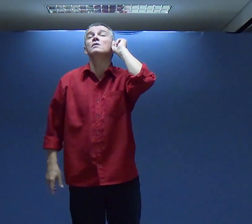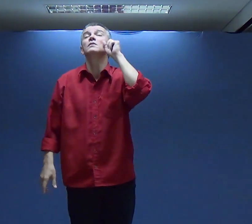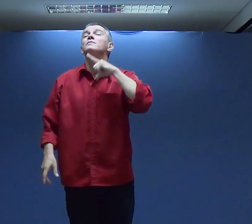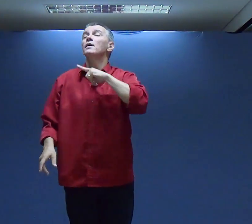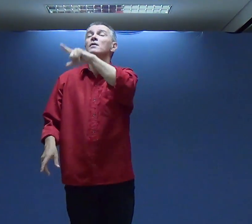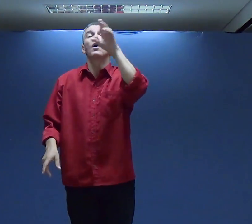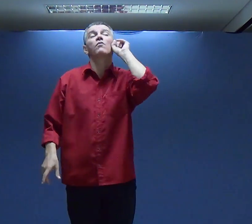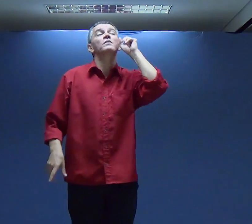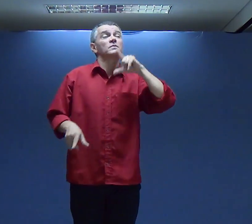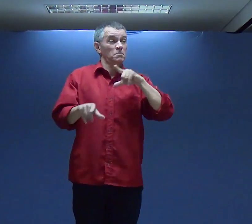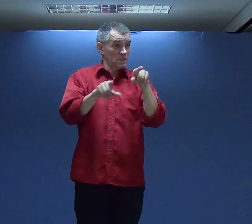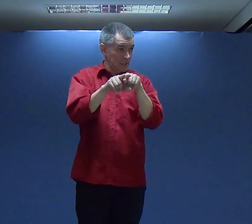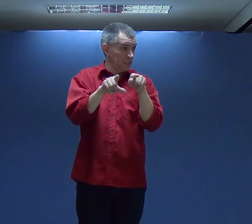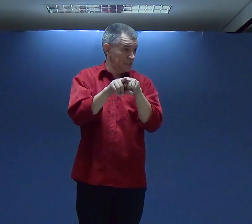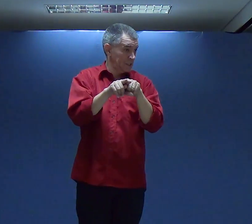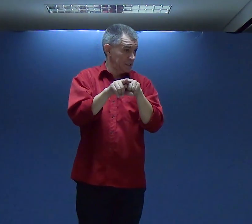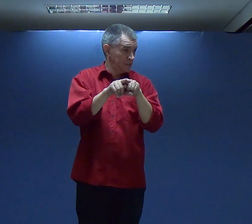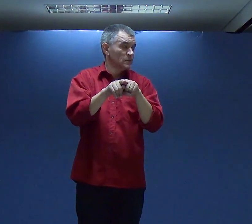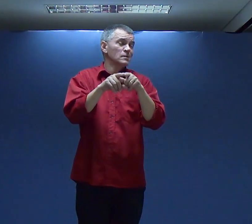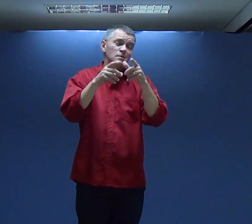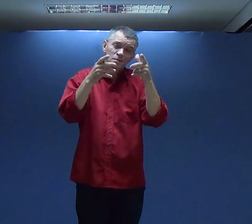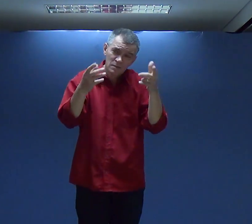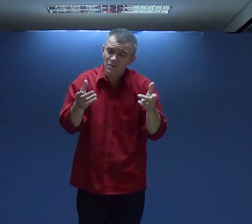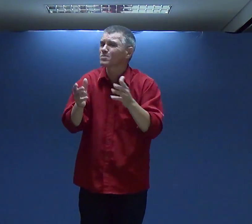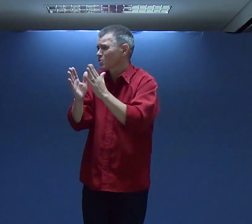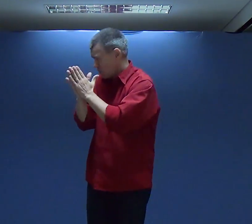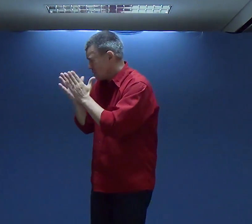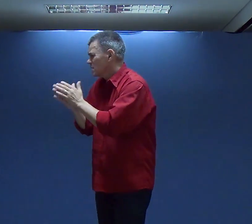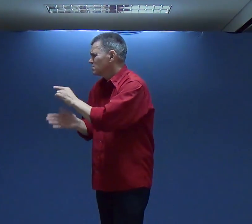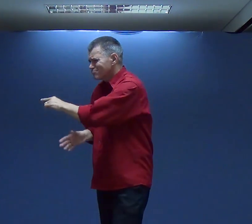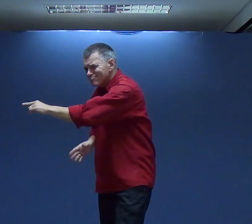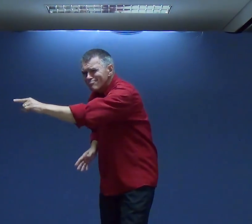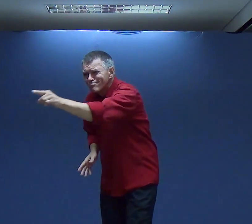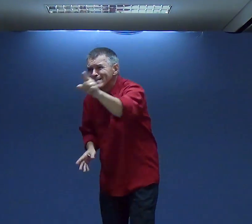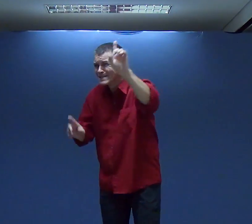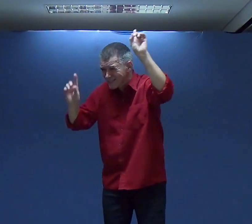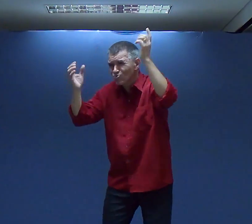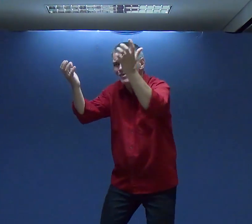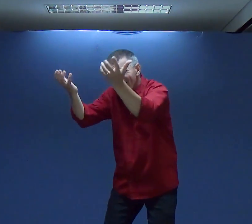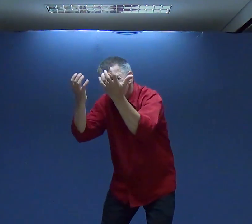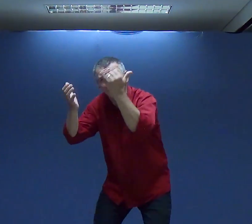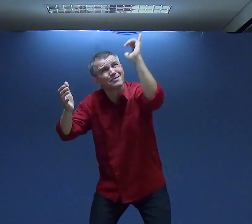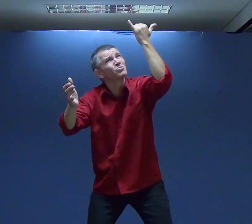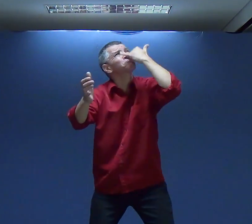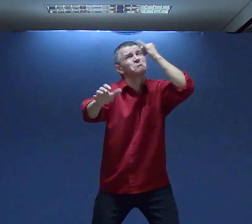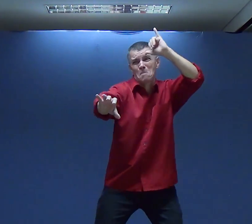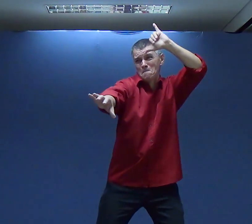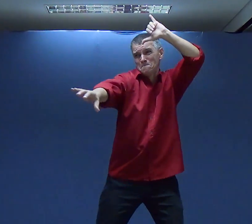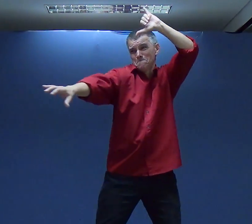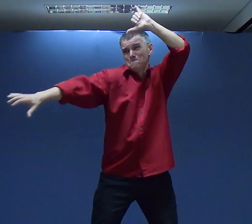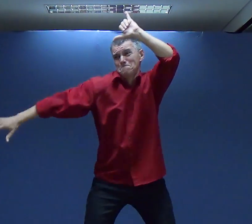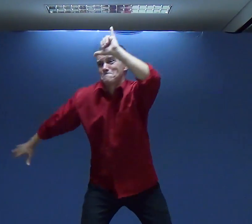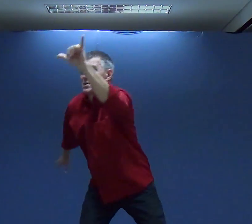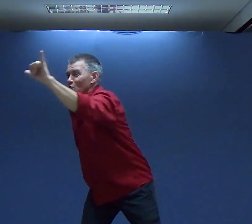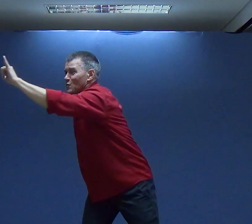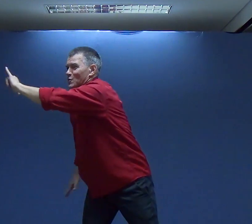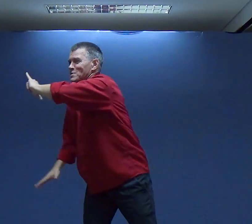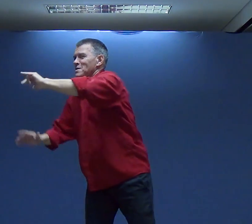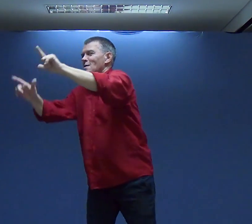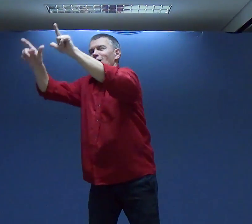Com Ouvinte Com Surdo Ouvintes Vocês Também Precisam De Restauração Deus Quer Liberar Perdão Sobre